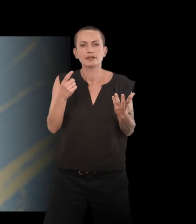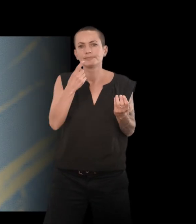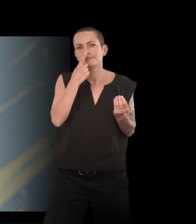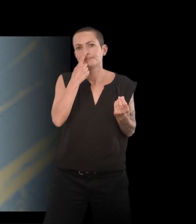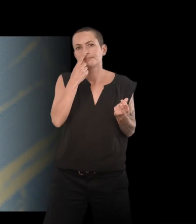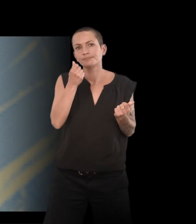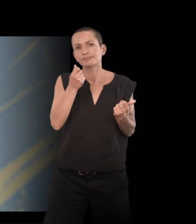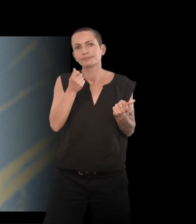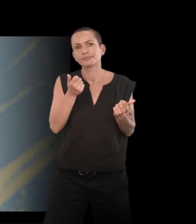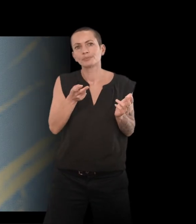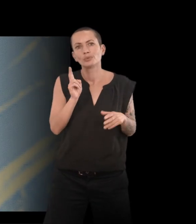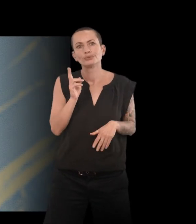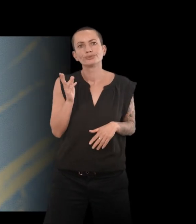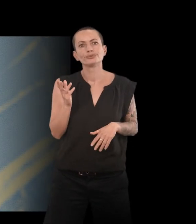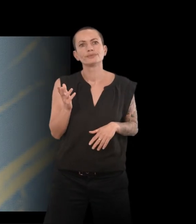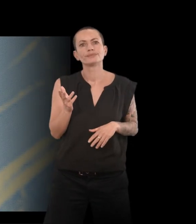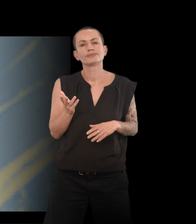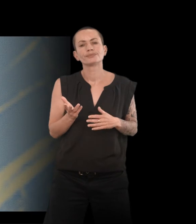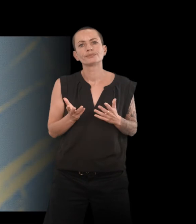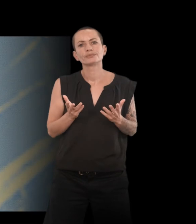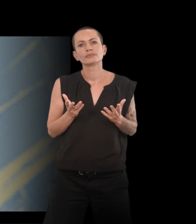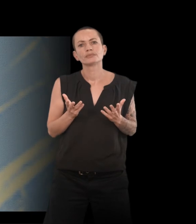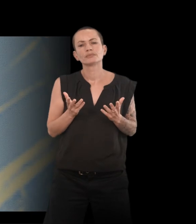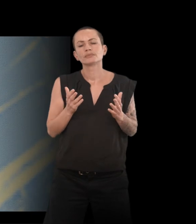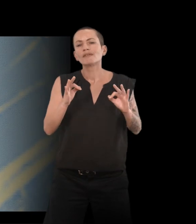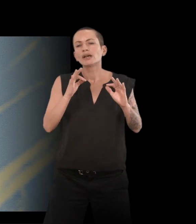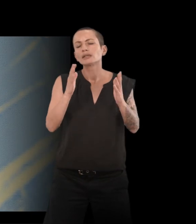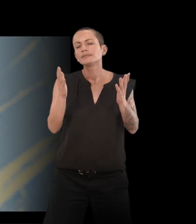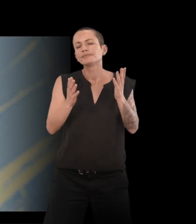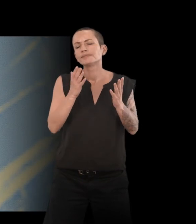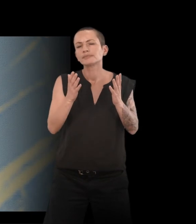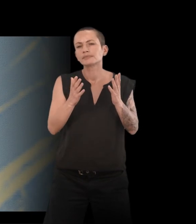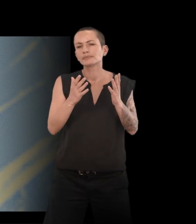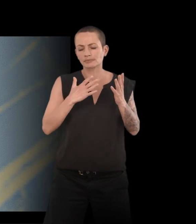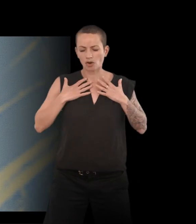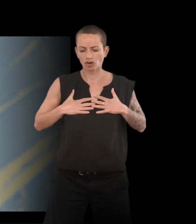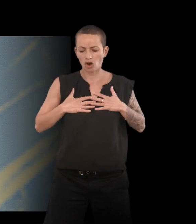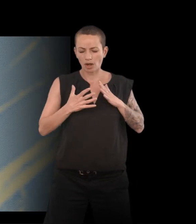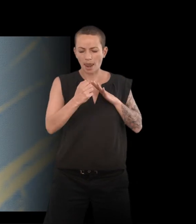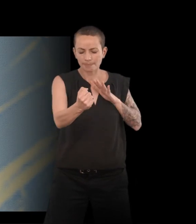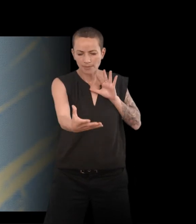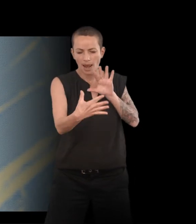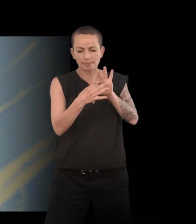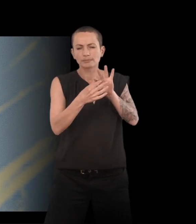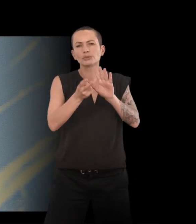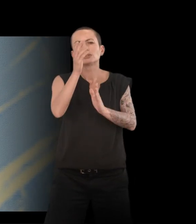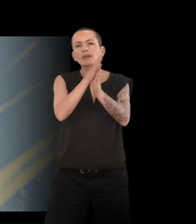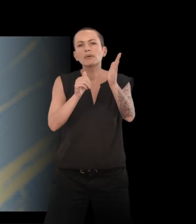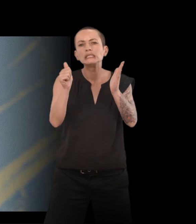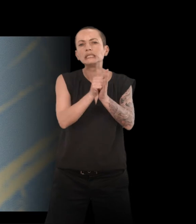symboliquement que se fait cette réappropriation, plutôt que, il n pas une